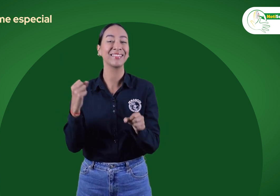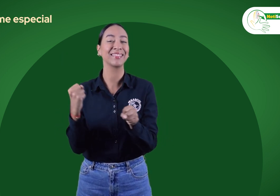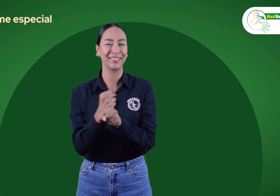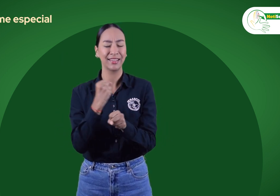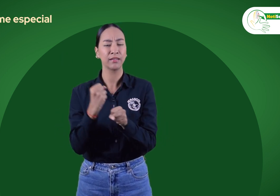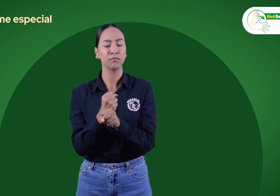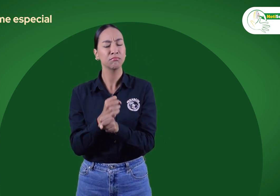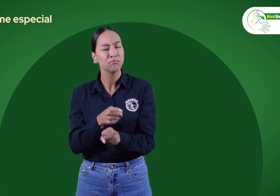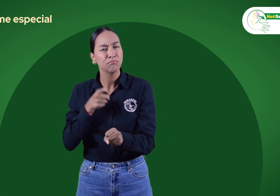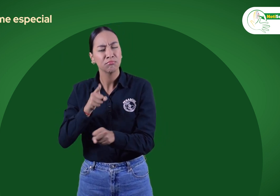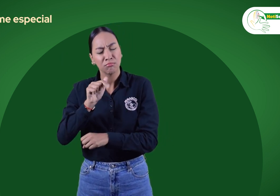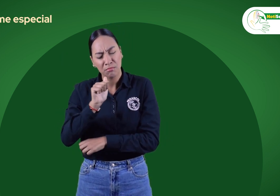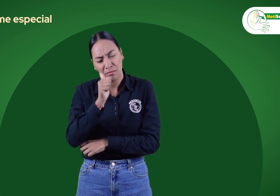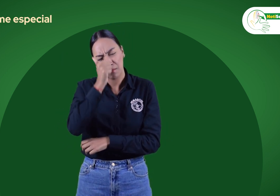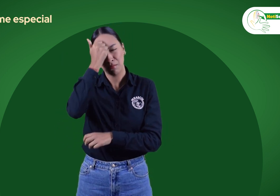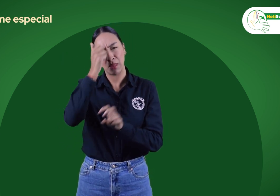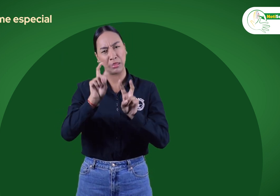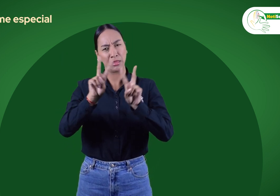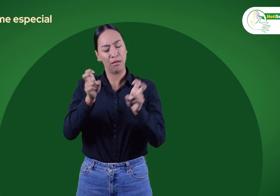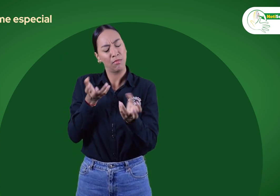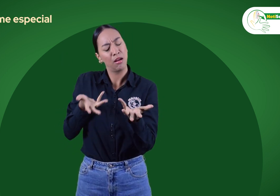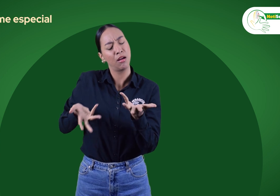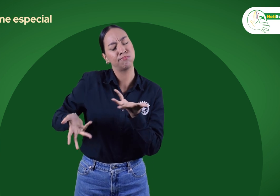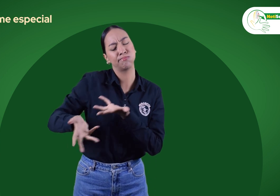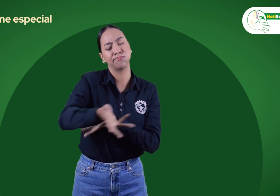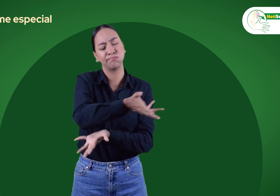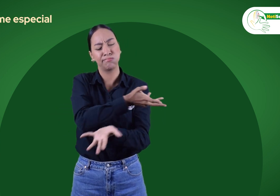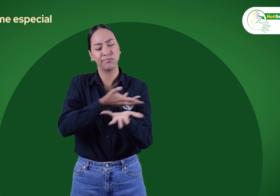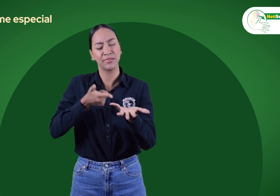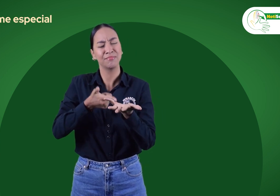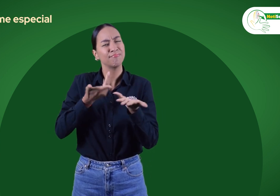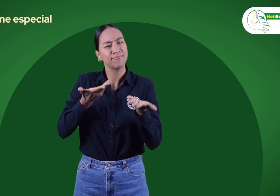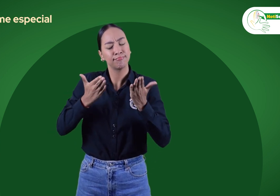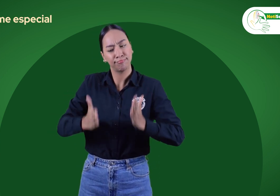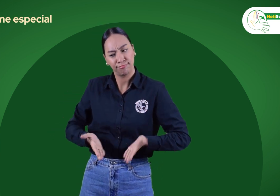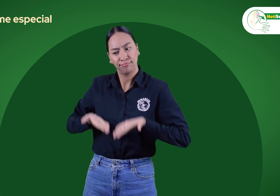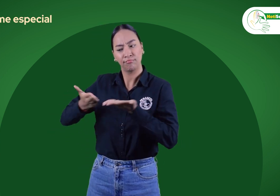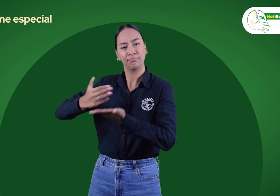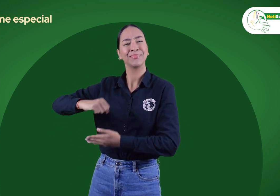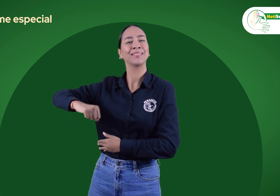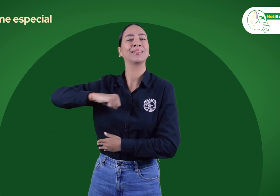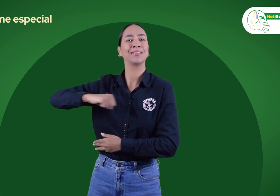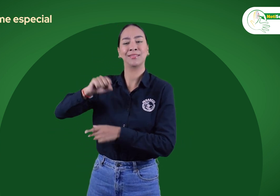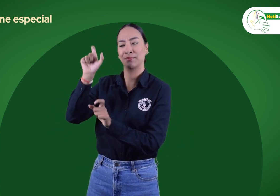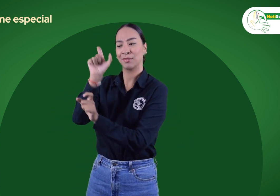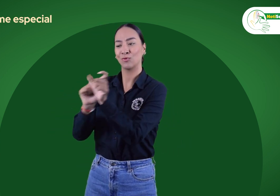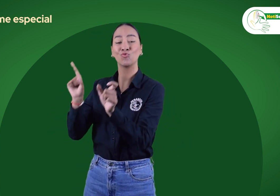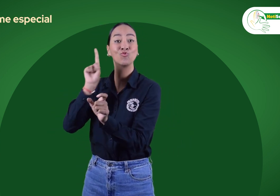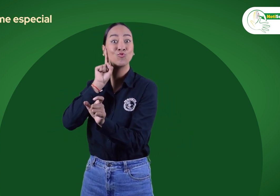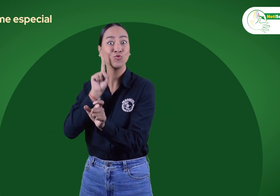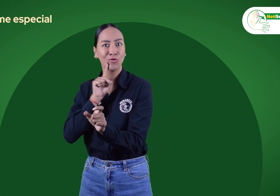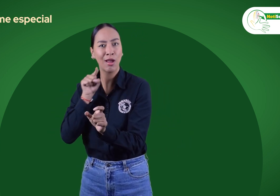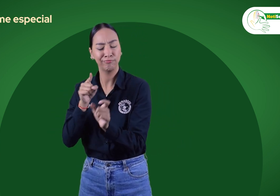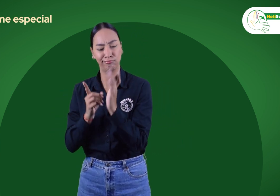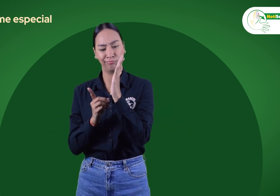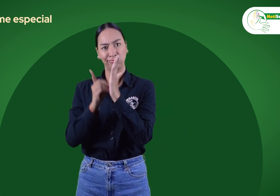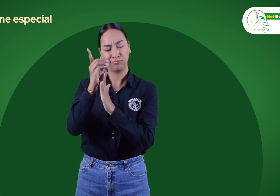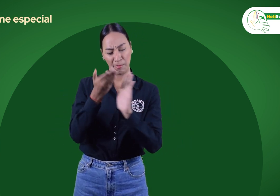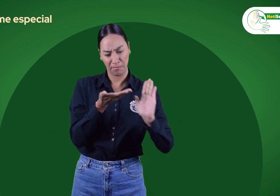relación con los derechos fundamentales de las personas sordas y las estrategias, programas y proyectos contemplados